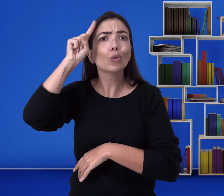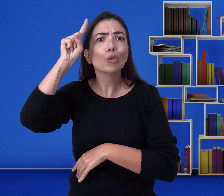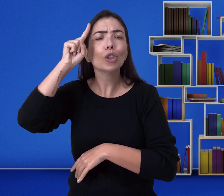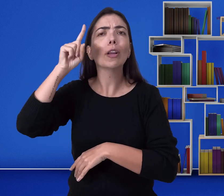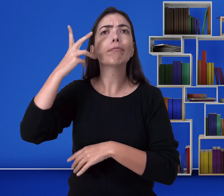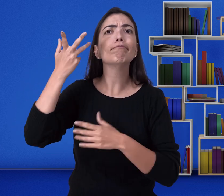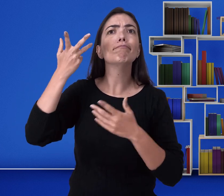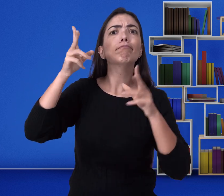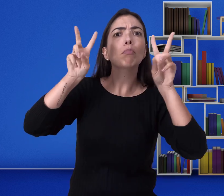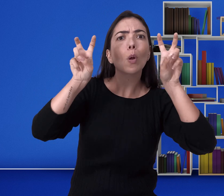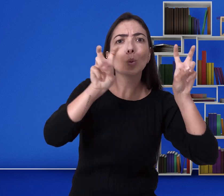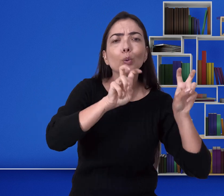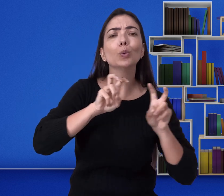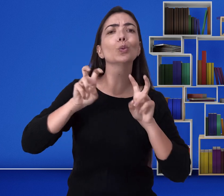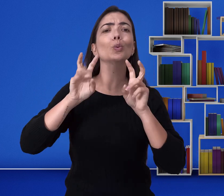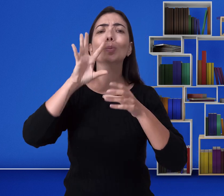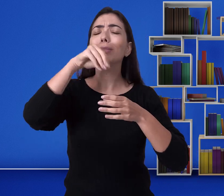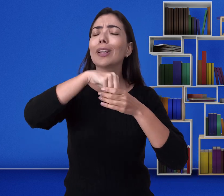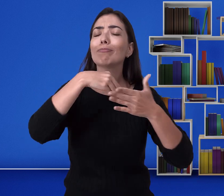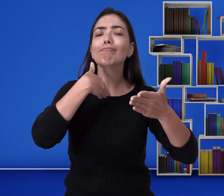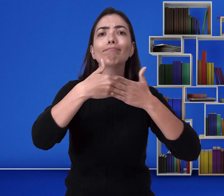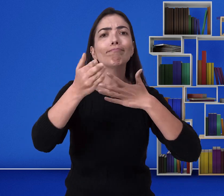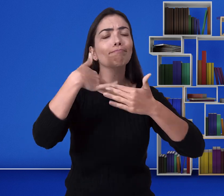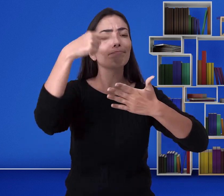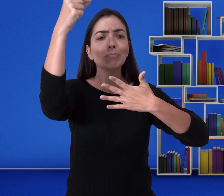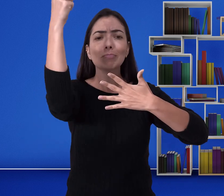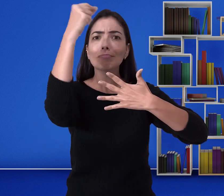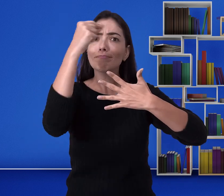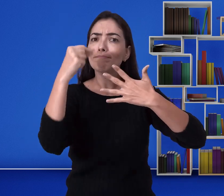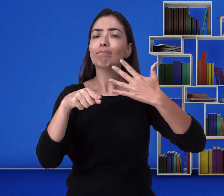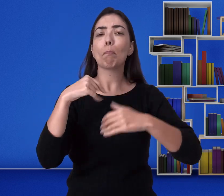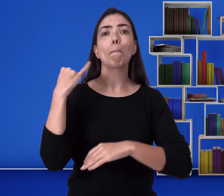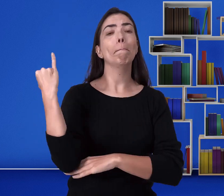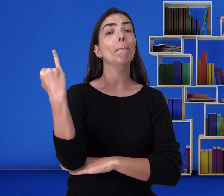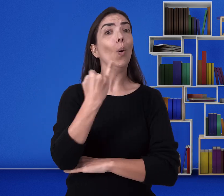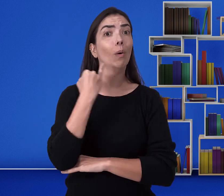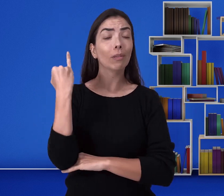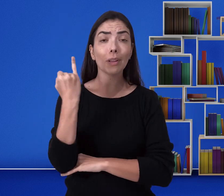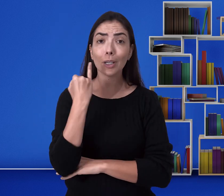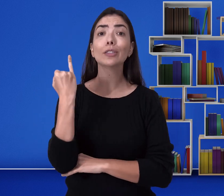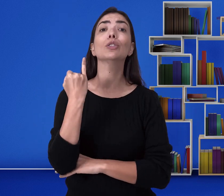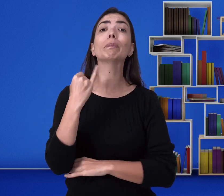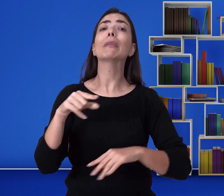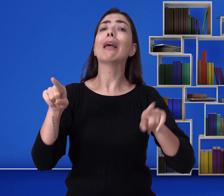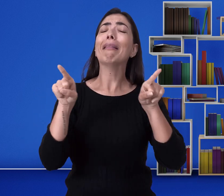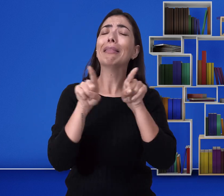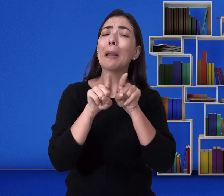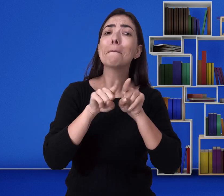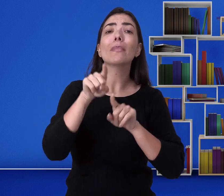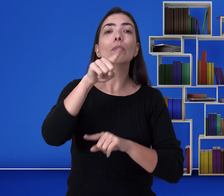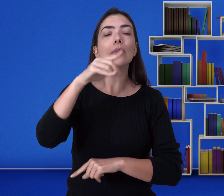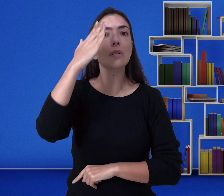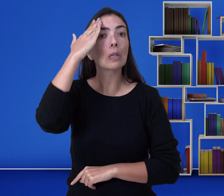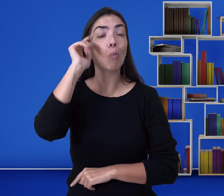esteja presente. E é importante que vocês também saibam que, por exemplo, quando o chefe estiver ali